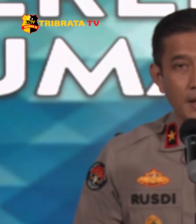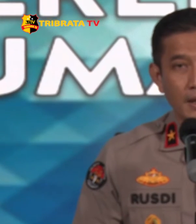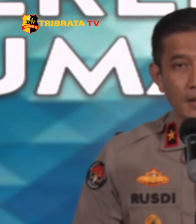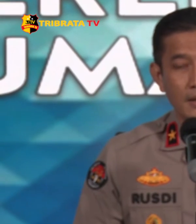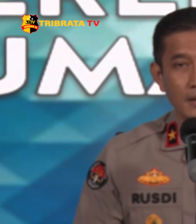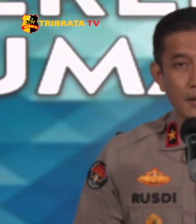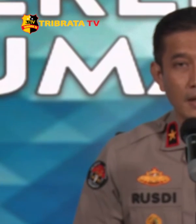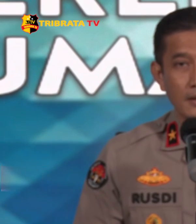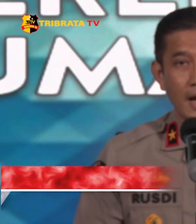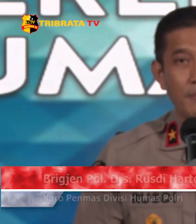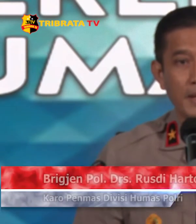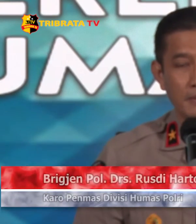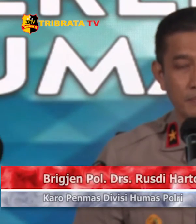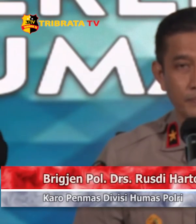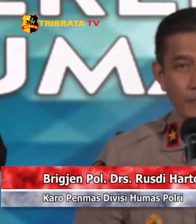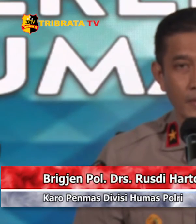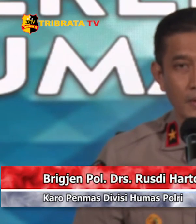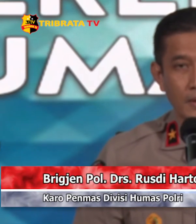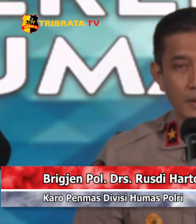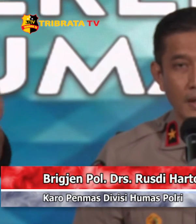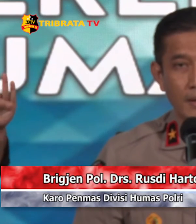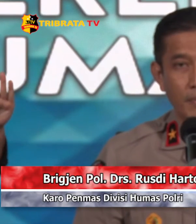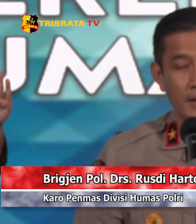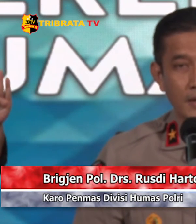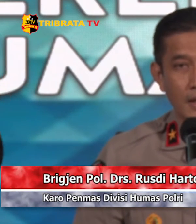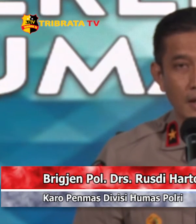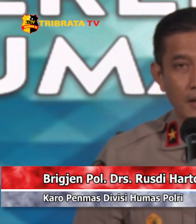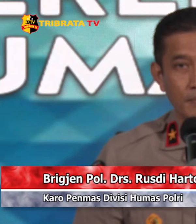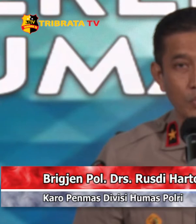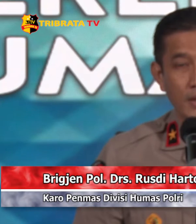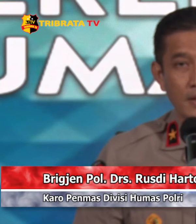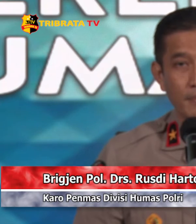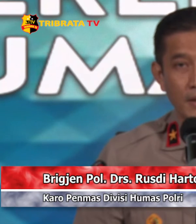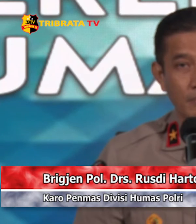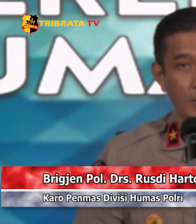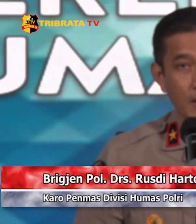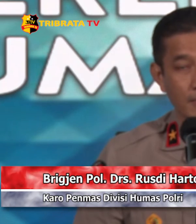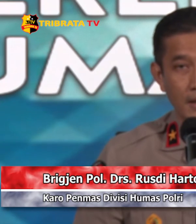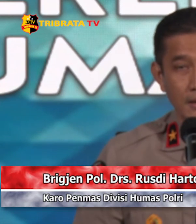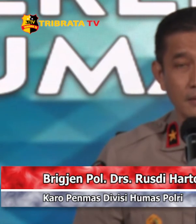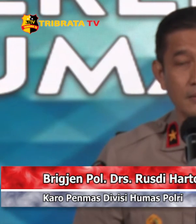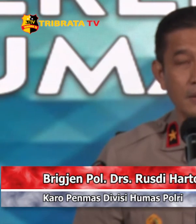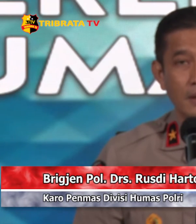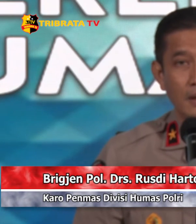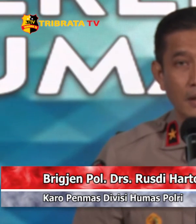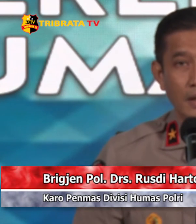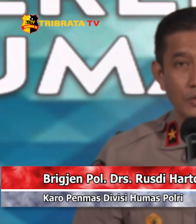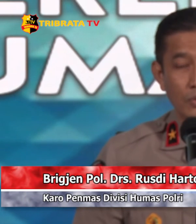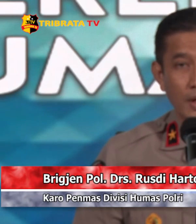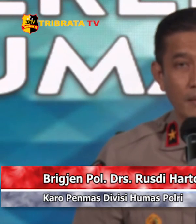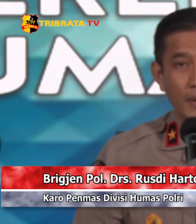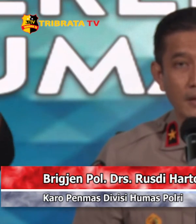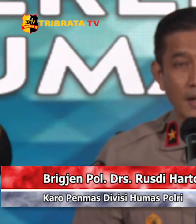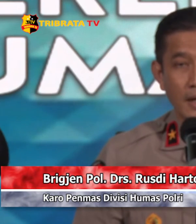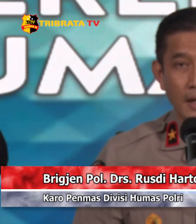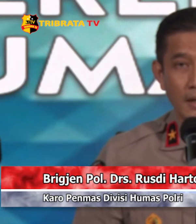menciptakan rasa aman Dalam pelaksanaan puasa pada bulan Ramadan Dan